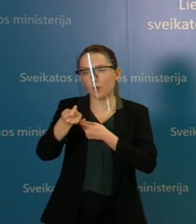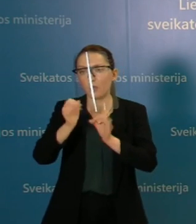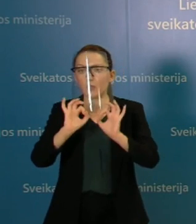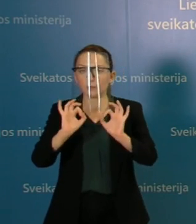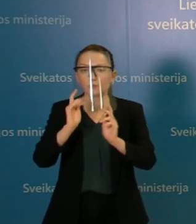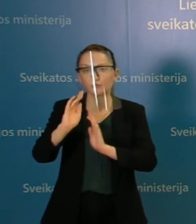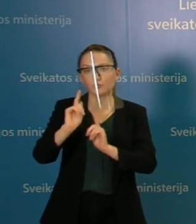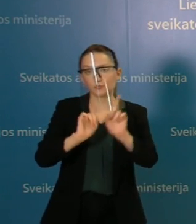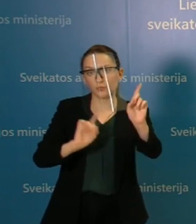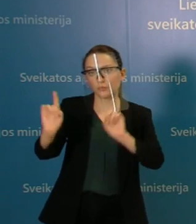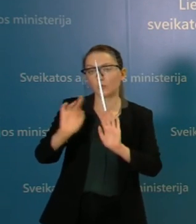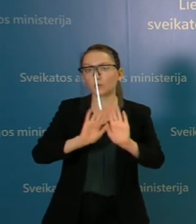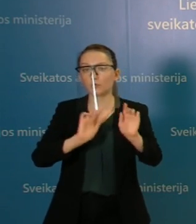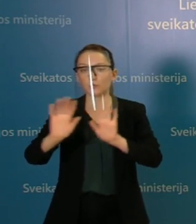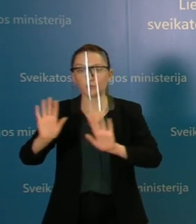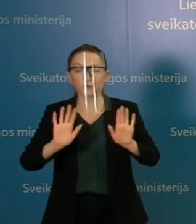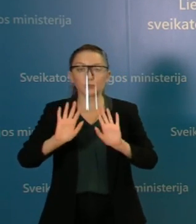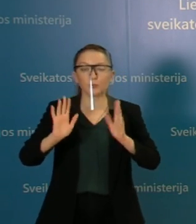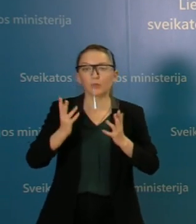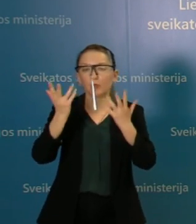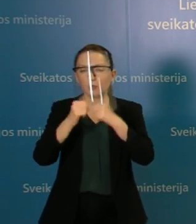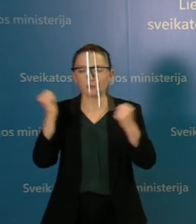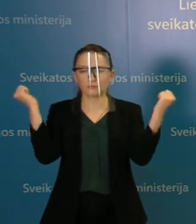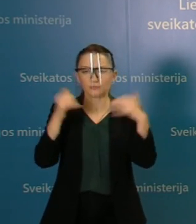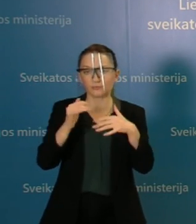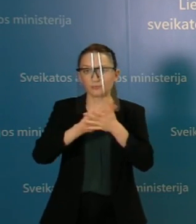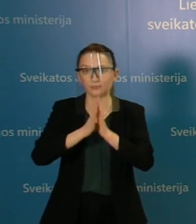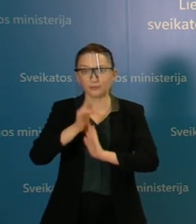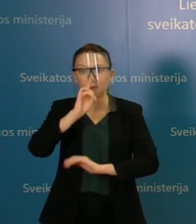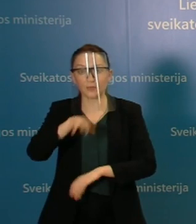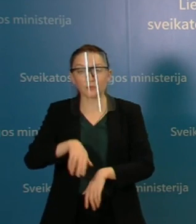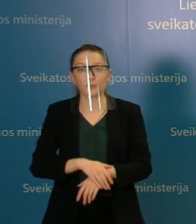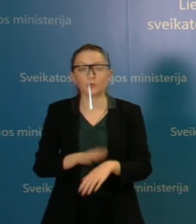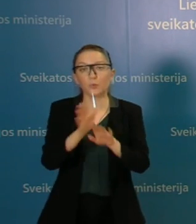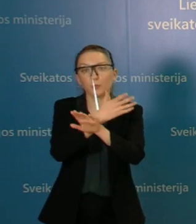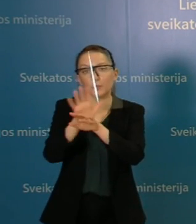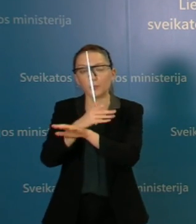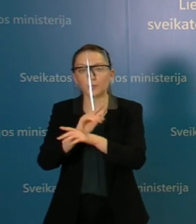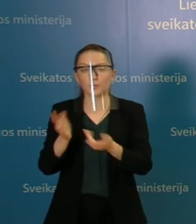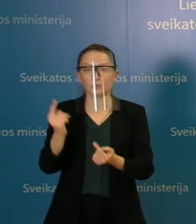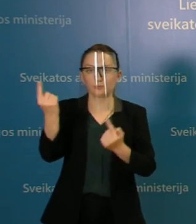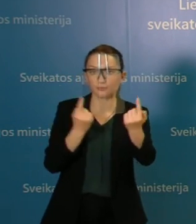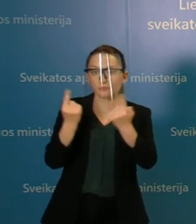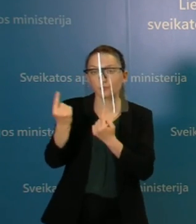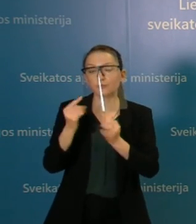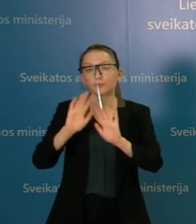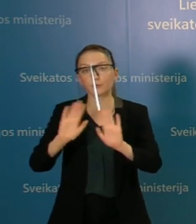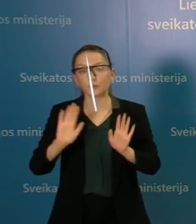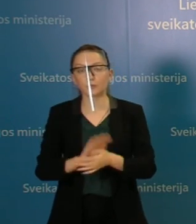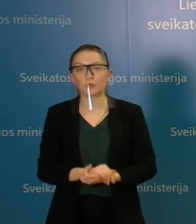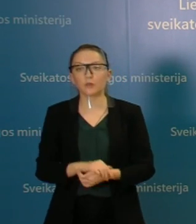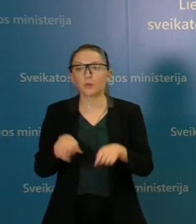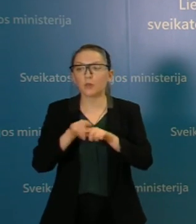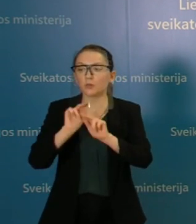nebus įleidžiama bet kiek žmonių. Ir galų galėtai turėtų būti žinutėna ir gyventojams,